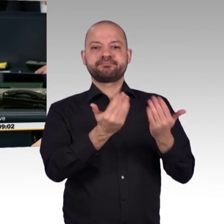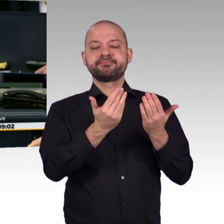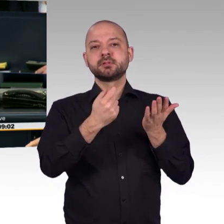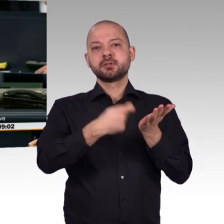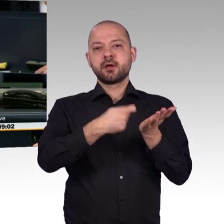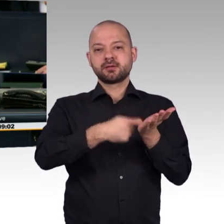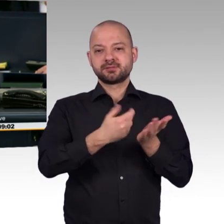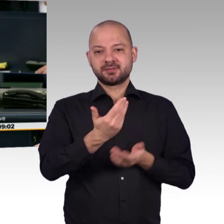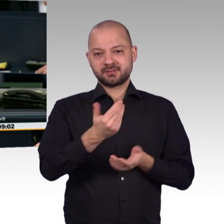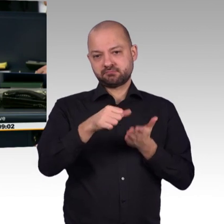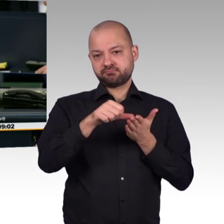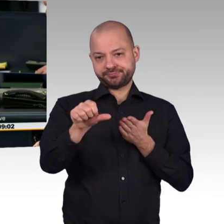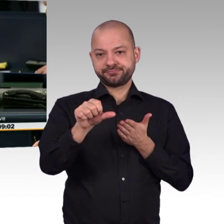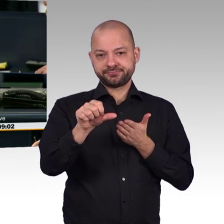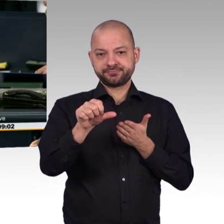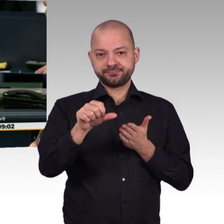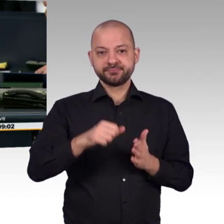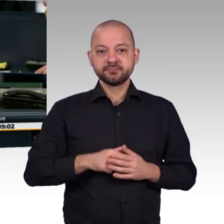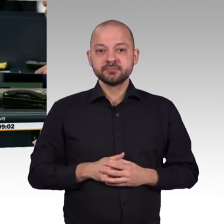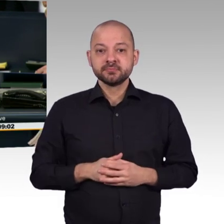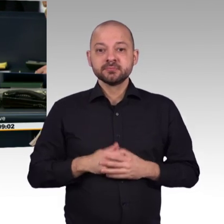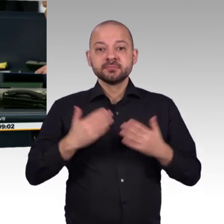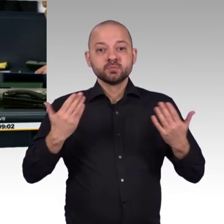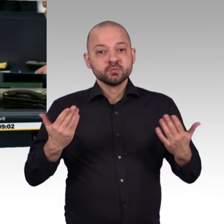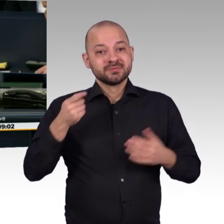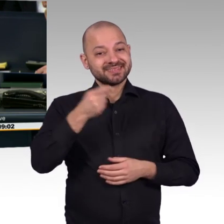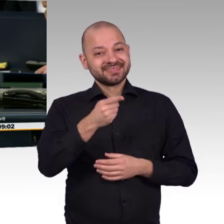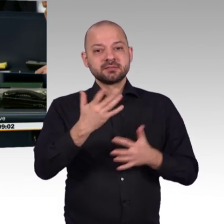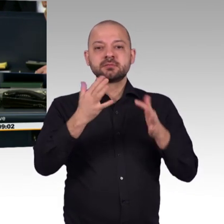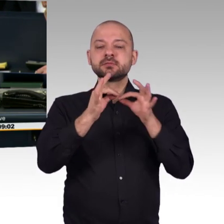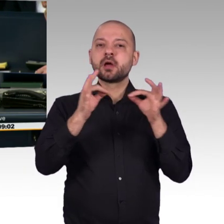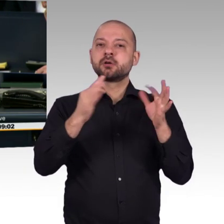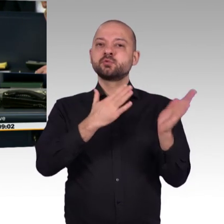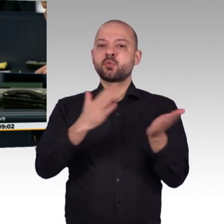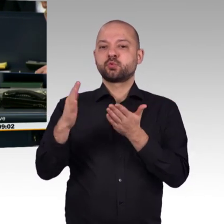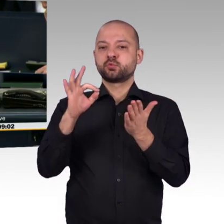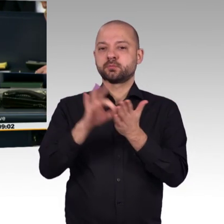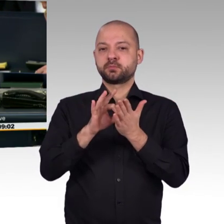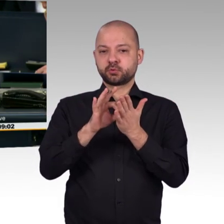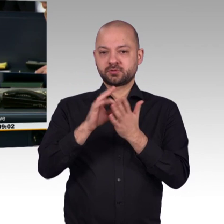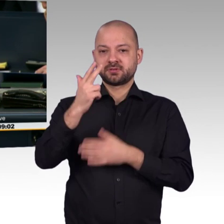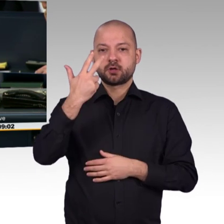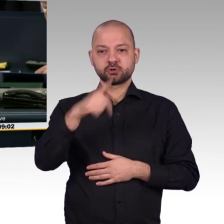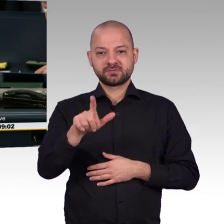des Ablaufs. Von der Frist für den Beginn der Beratungen soll soweit erforderlich abgewichen werden.